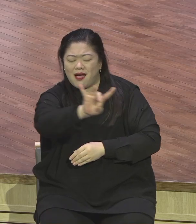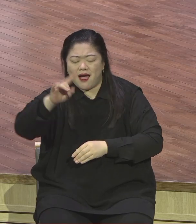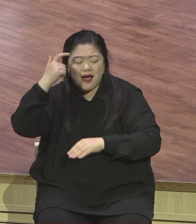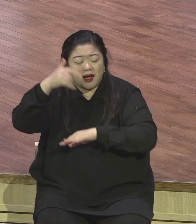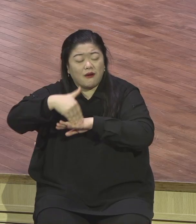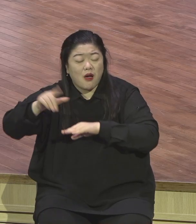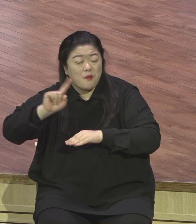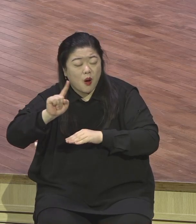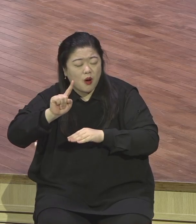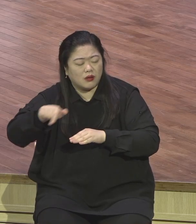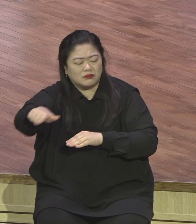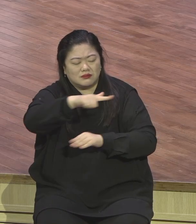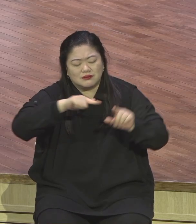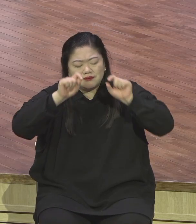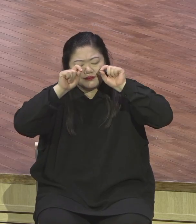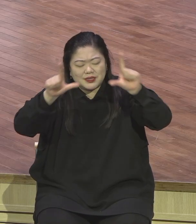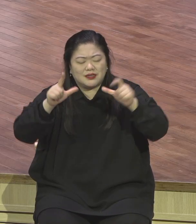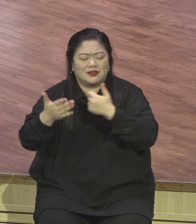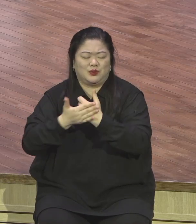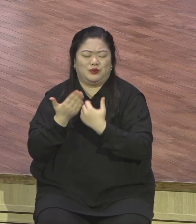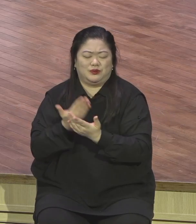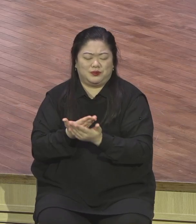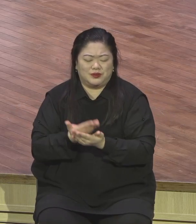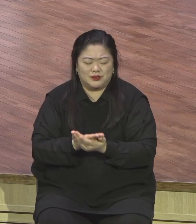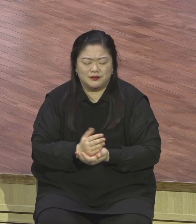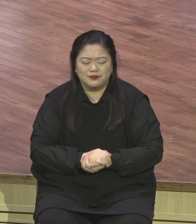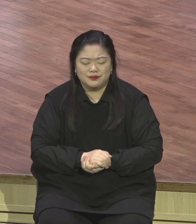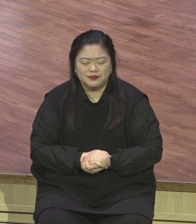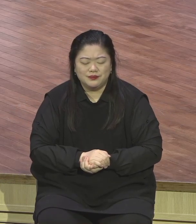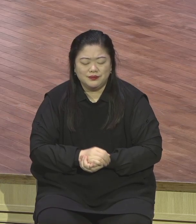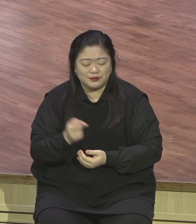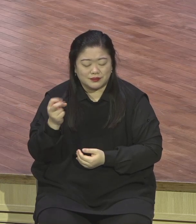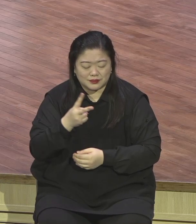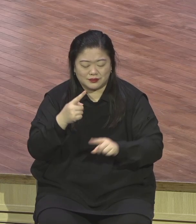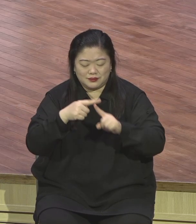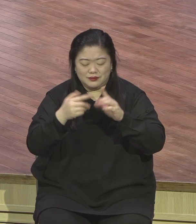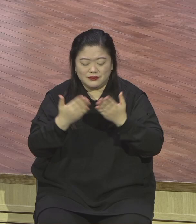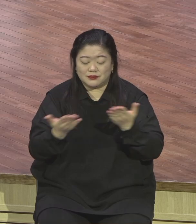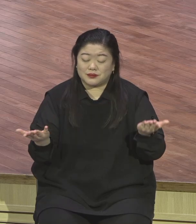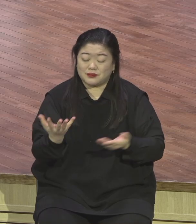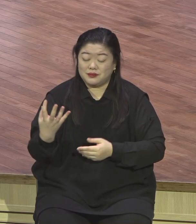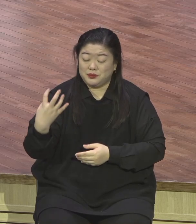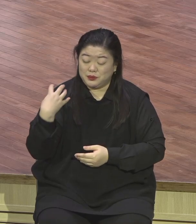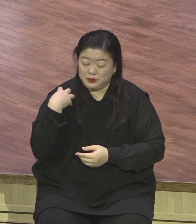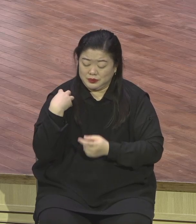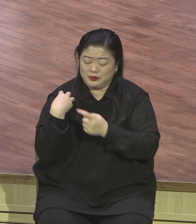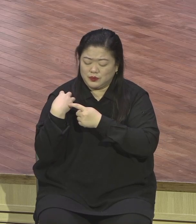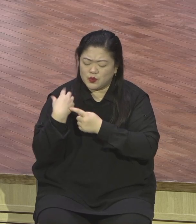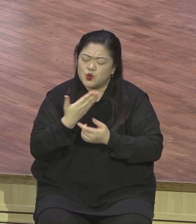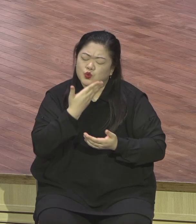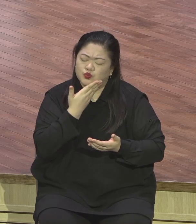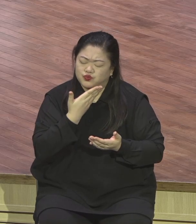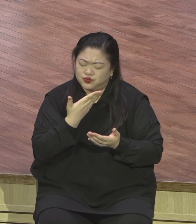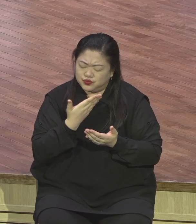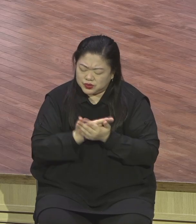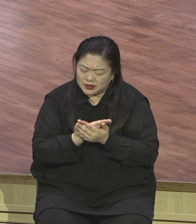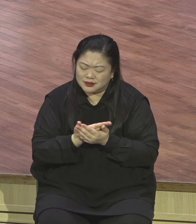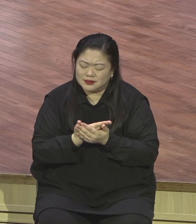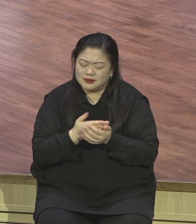하나님께서 우리에게 주신 직분이 얼마나 축복의 통로요 귀한 일인지 이 직분 속에